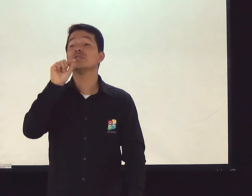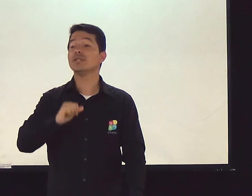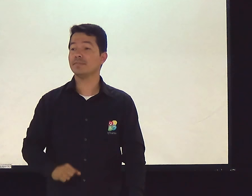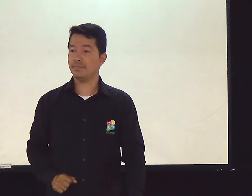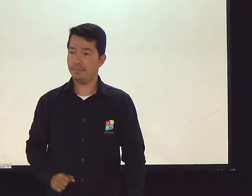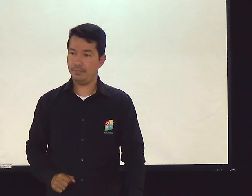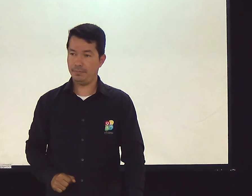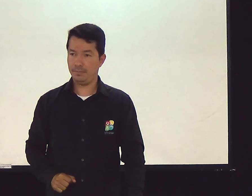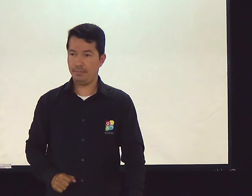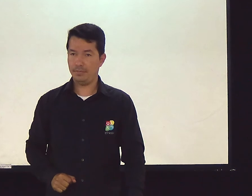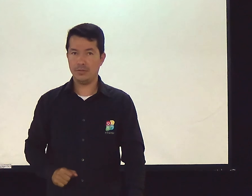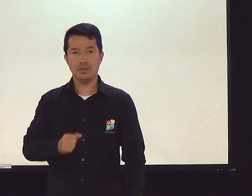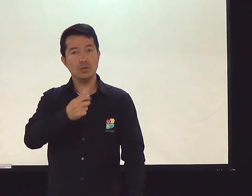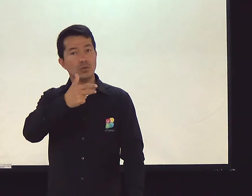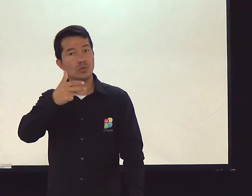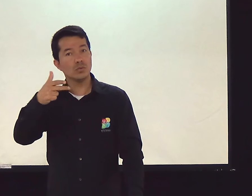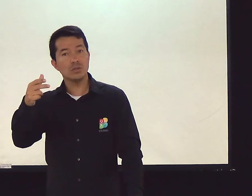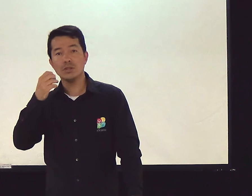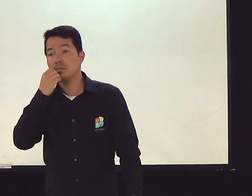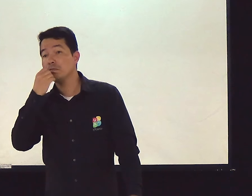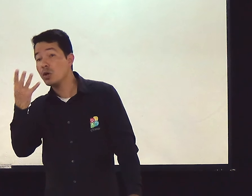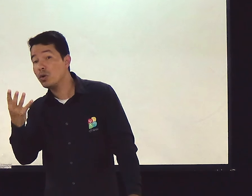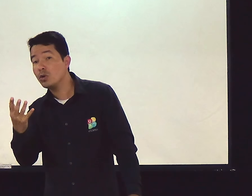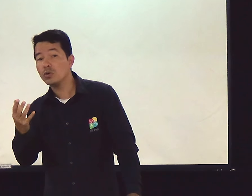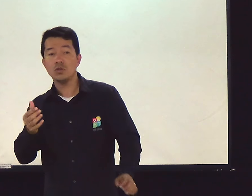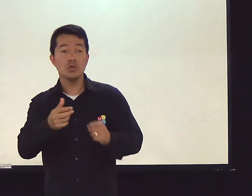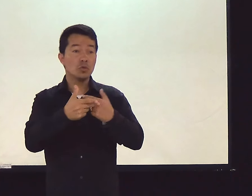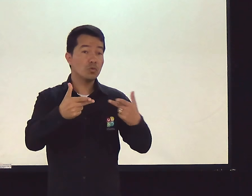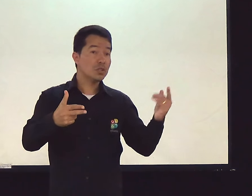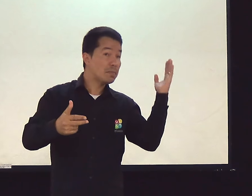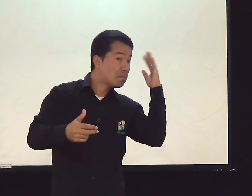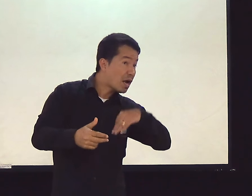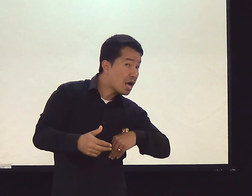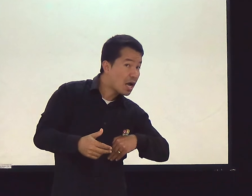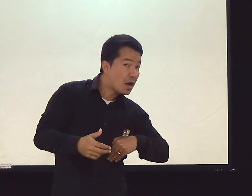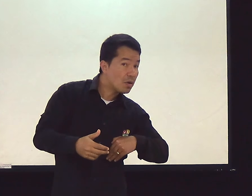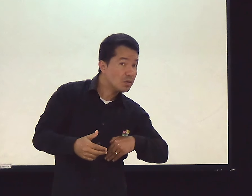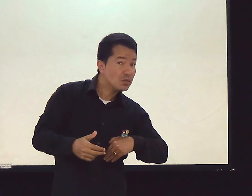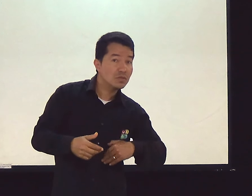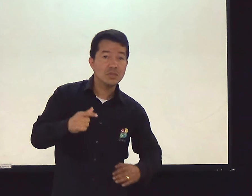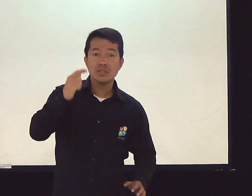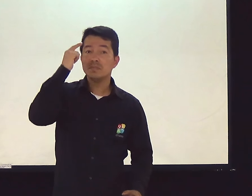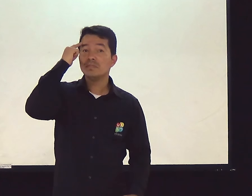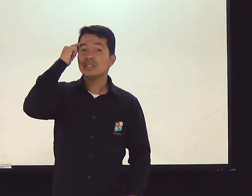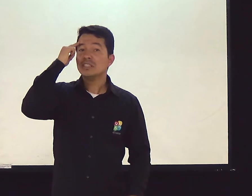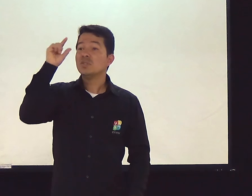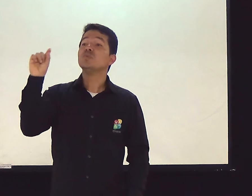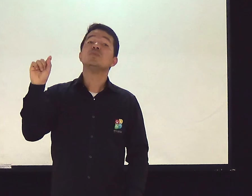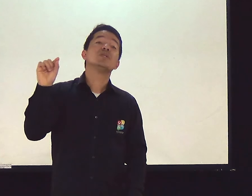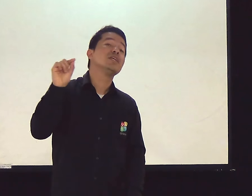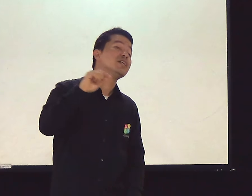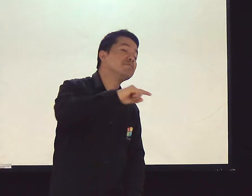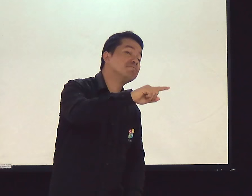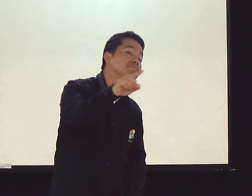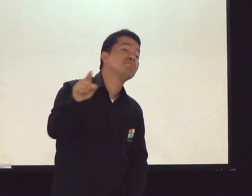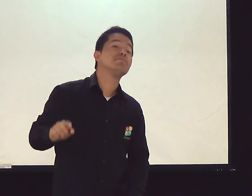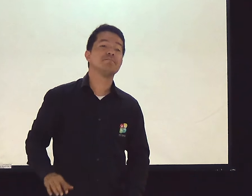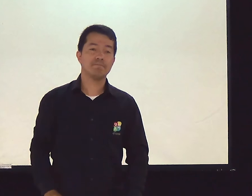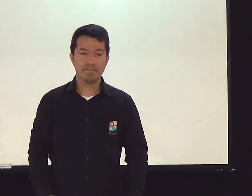O que que você pensa? Em coisas boas ou coisas ruins? O que você pensa? O que que vai na